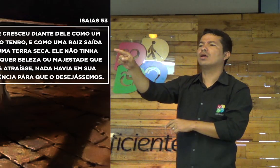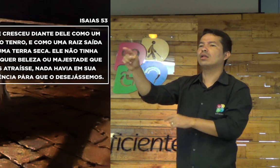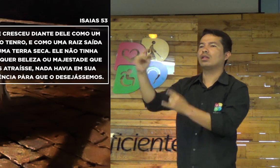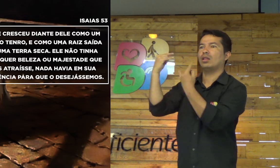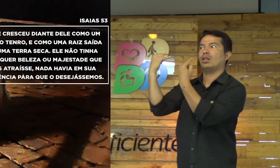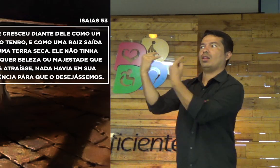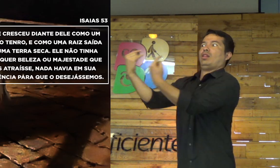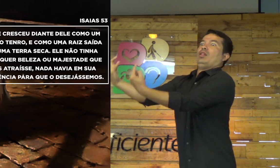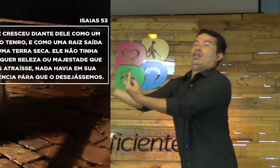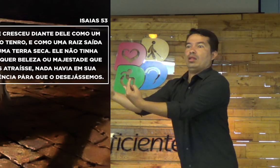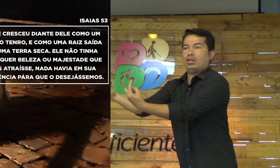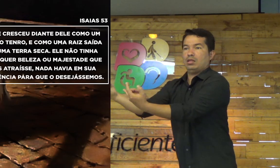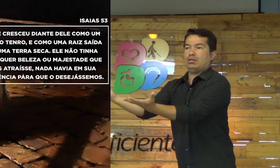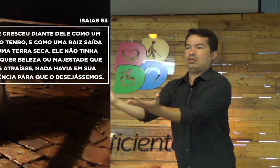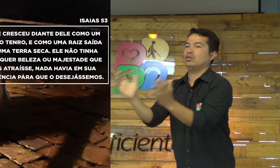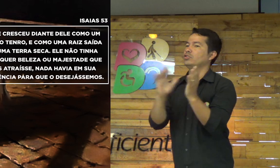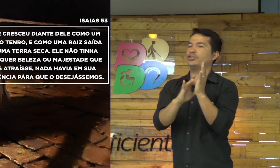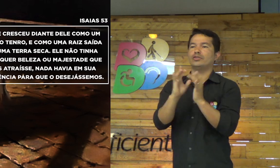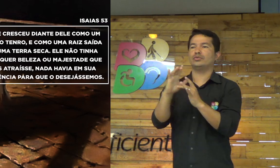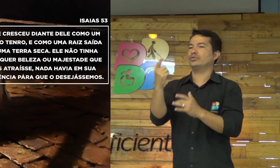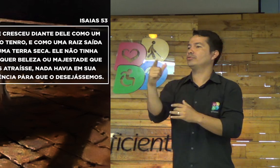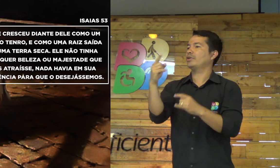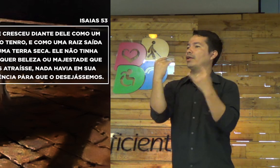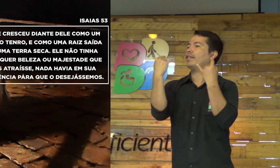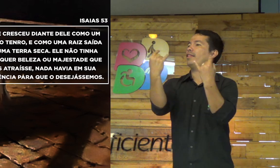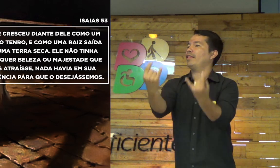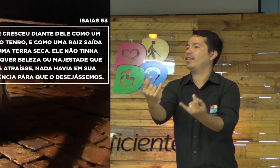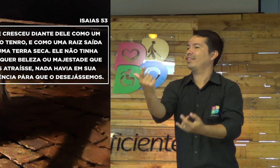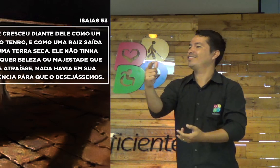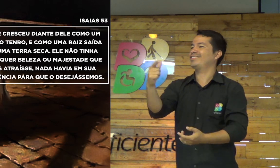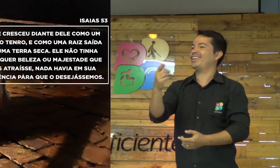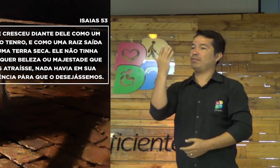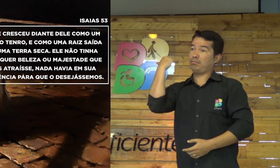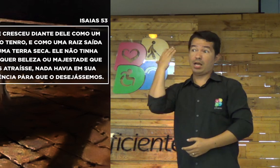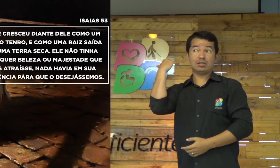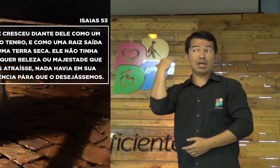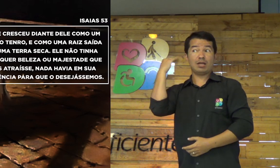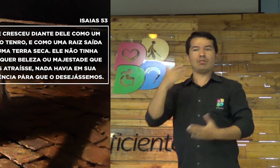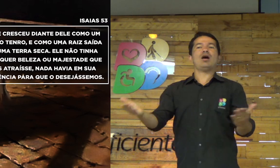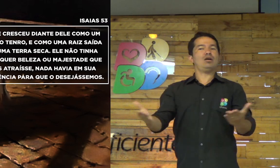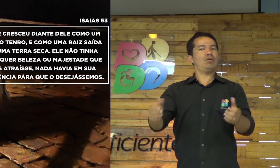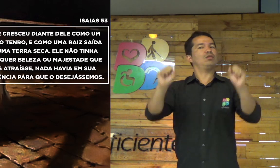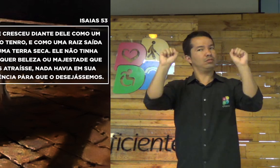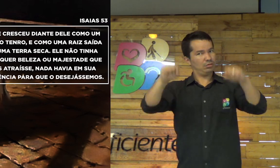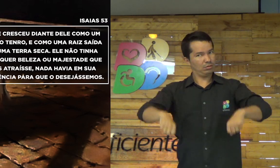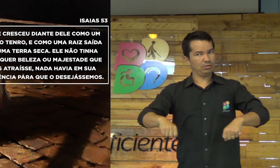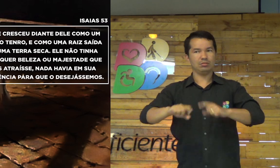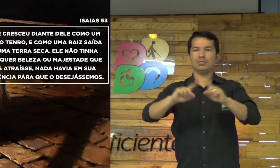Mas, por quê? Porque ele seduz as pessoas, ele atrai as pessoas. Mas Jesus não tinha isso.